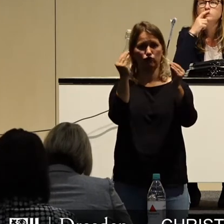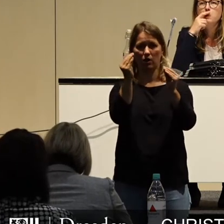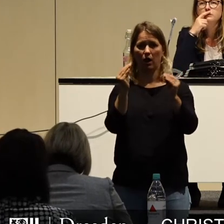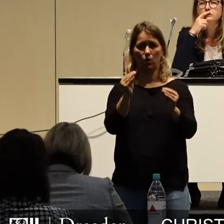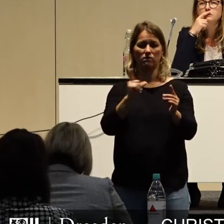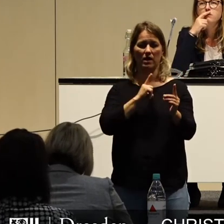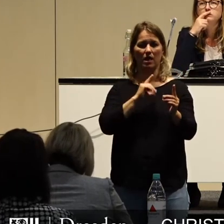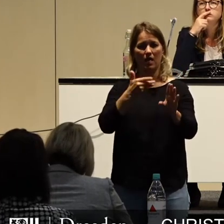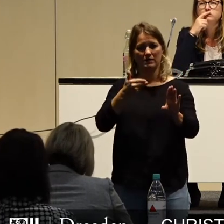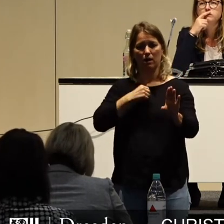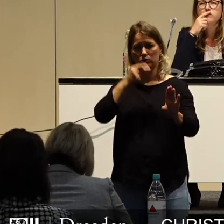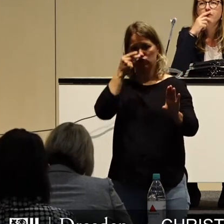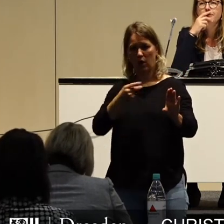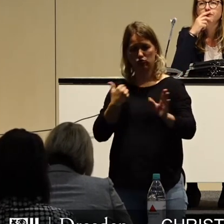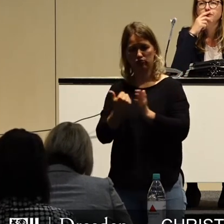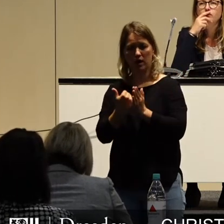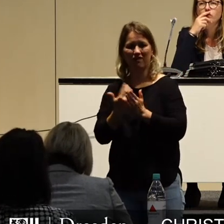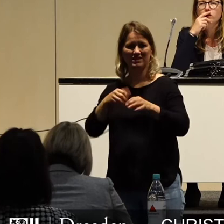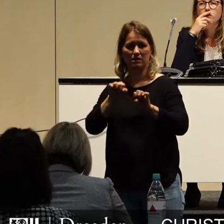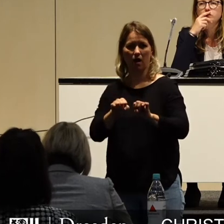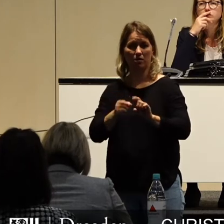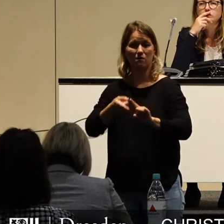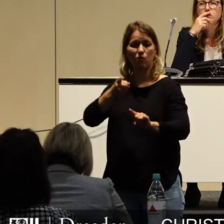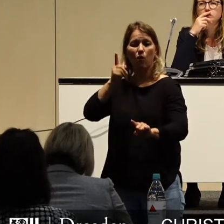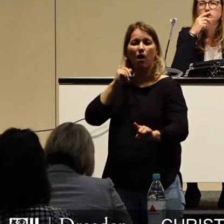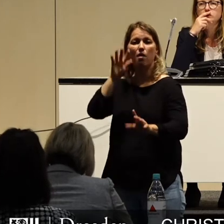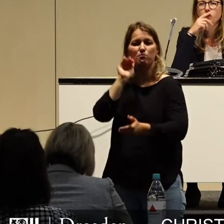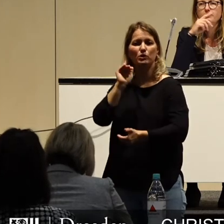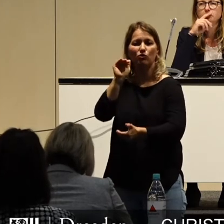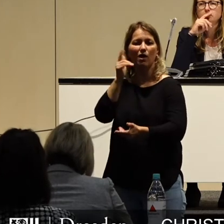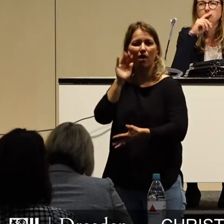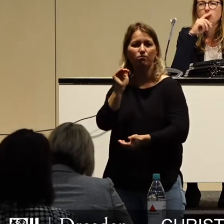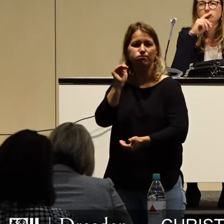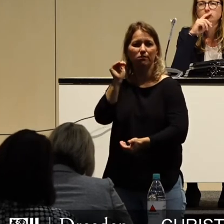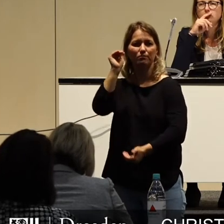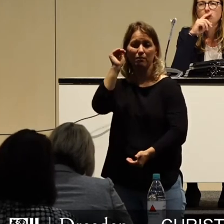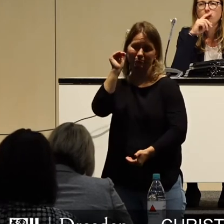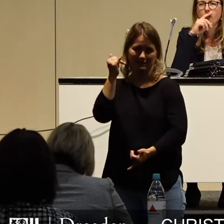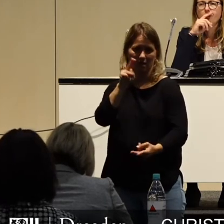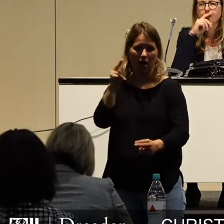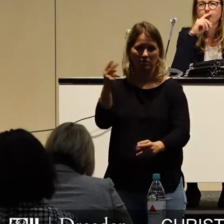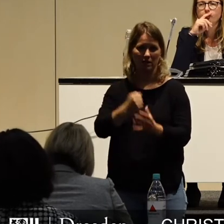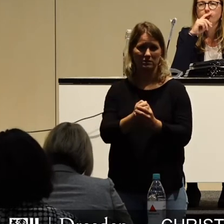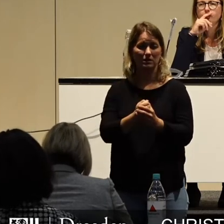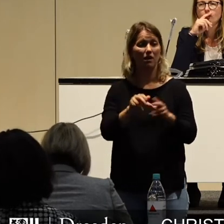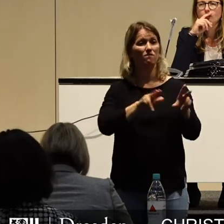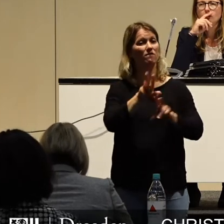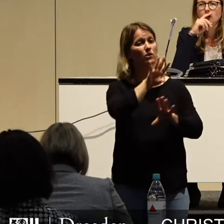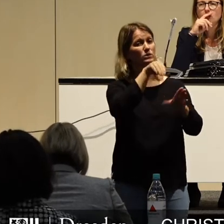schauen, wo wir sparen können, nachdem in den Vorjahren die Budgets regelmäßig wuchsen. Entsprechend sind auch die verwaltungsinternen